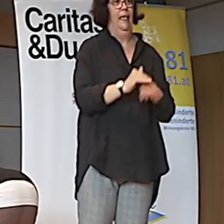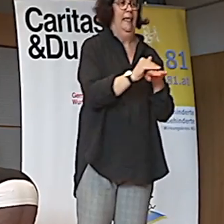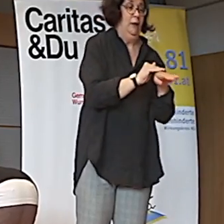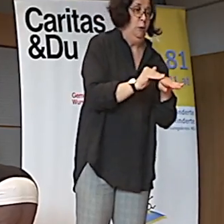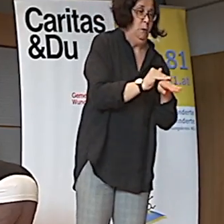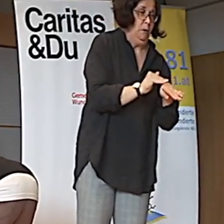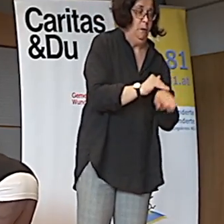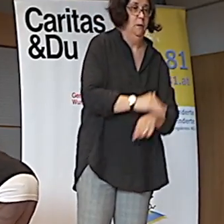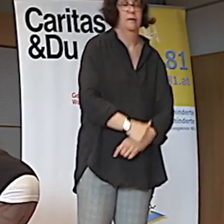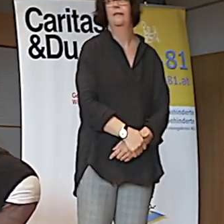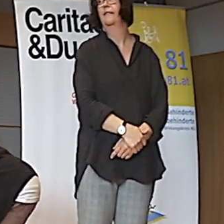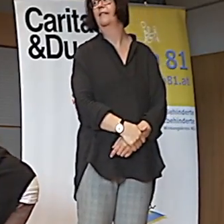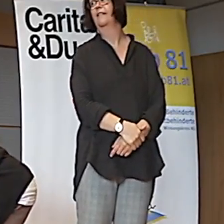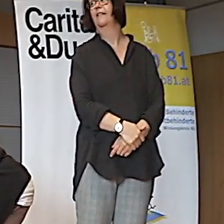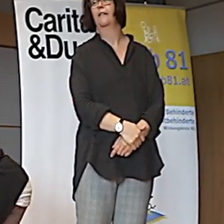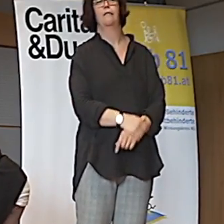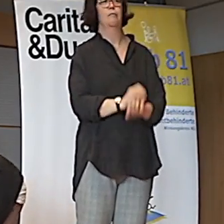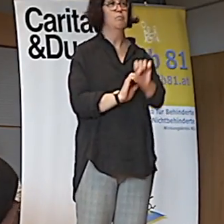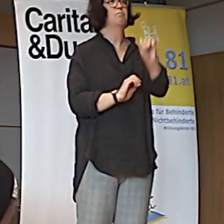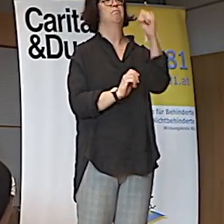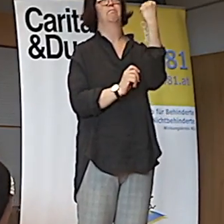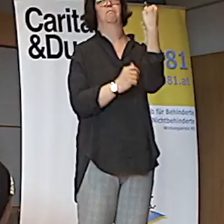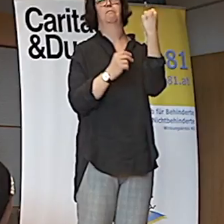Entschuldige. Und dreht sich wieder.